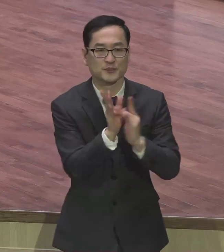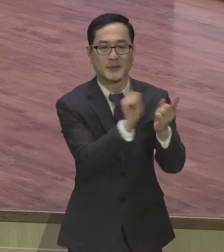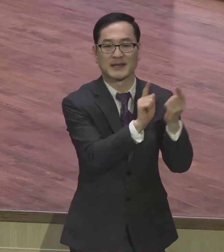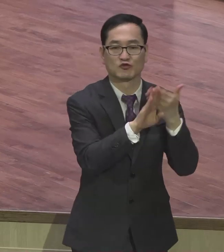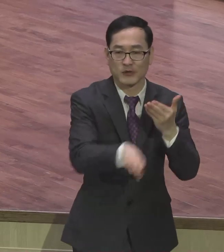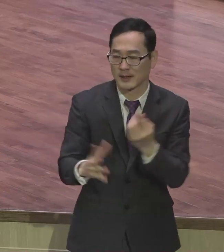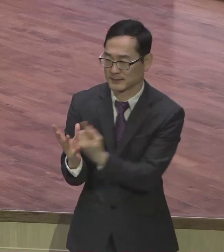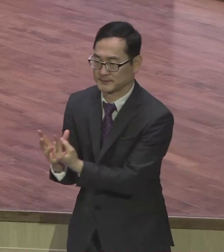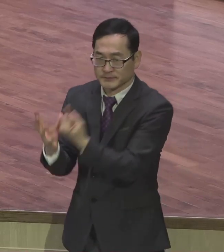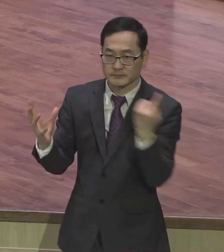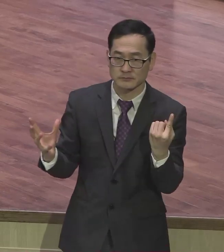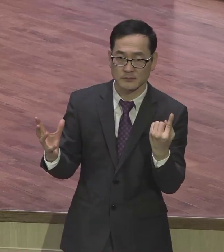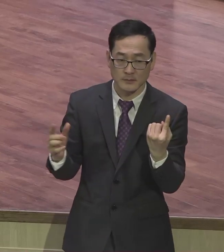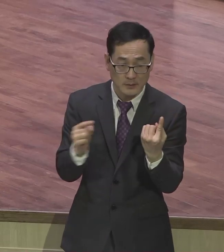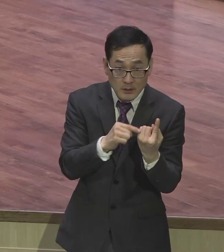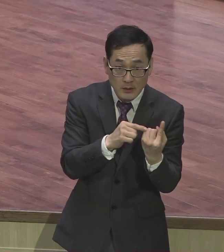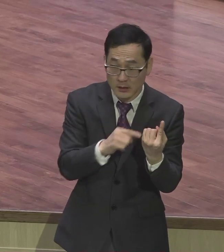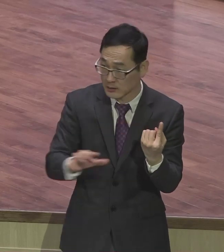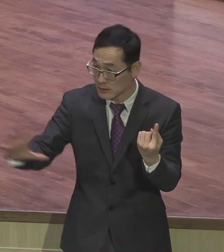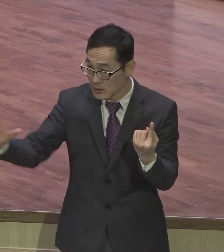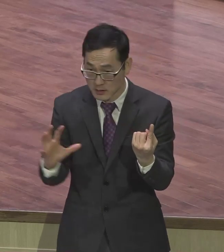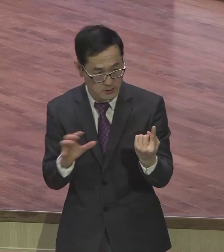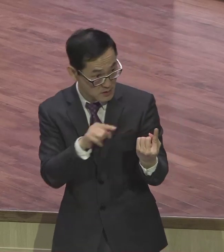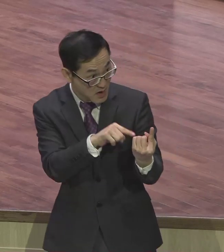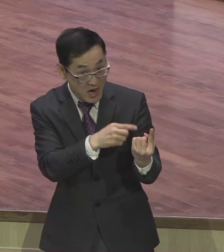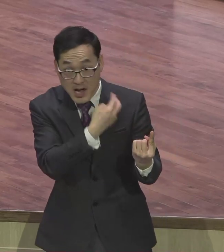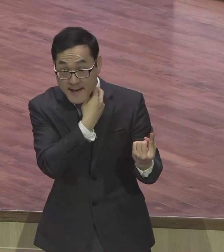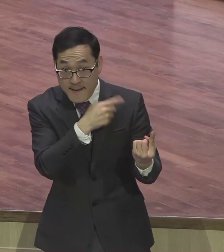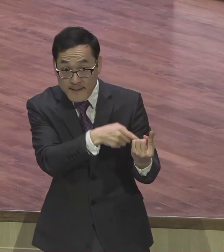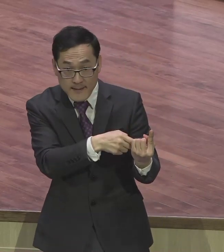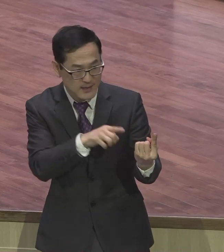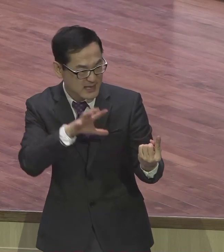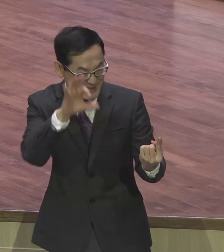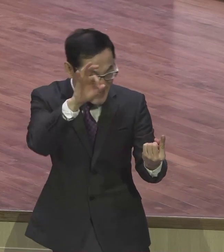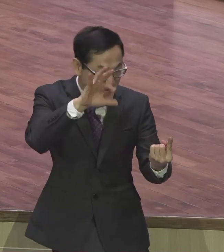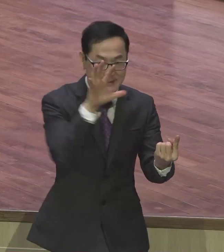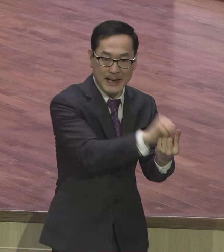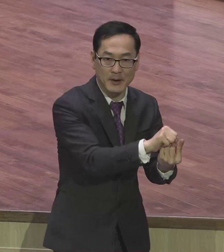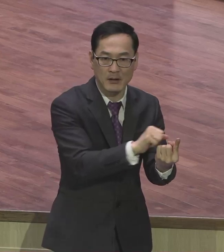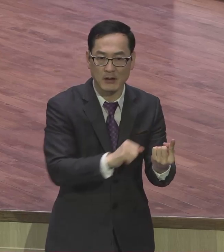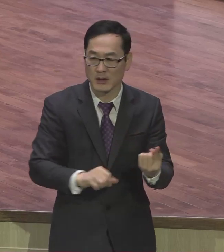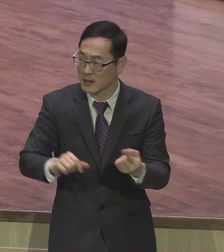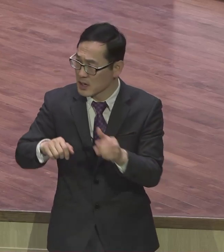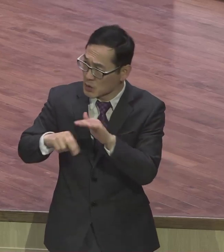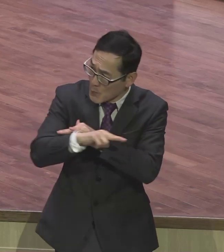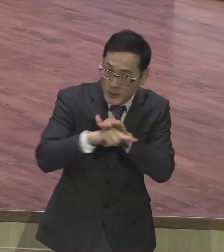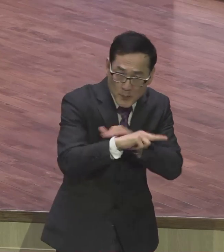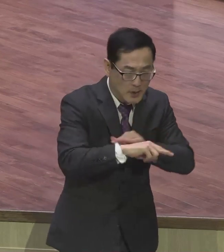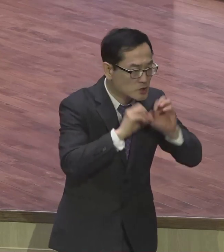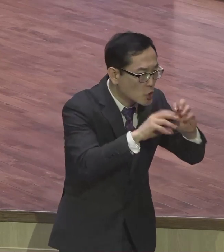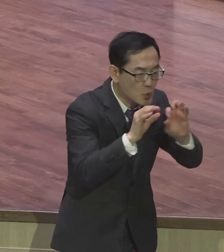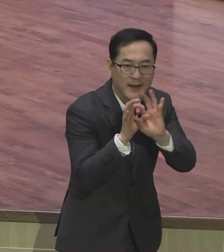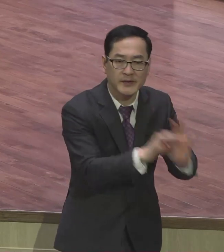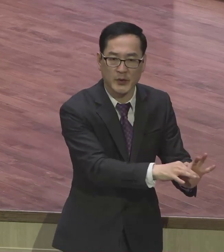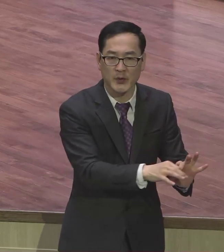계속 잡으러 오니까 초월했습니다 우리 신앙생활하고는 너무 거리가 멀지요